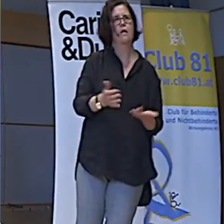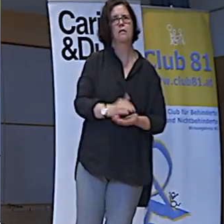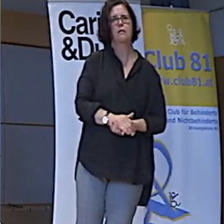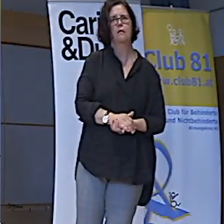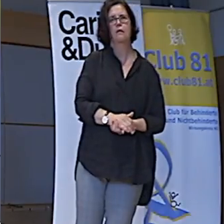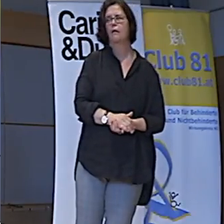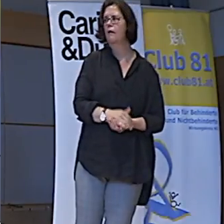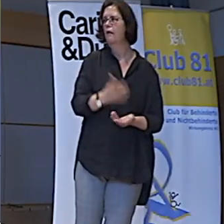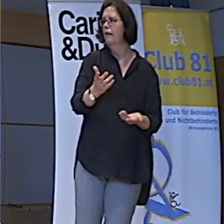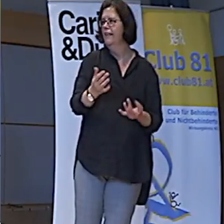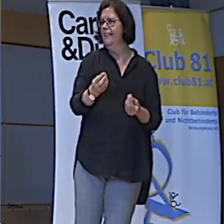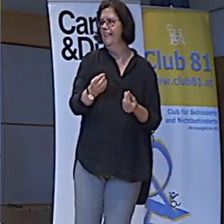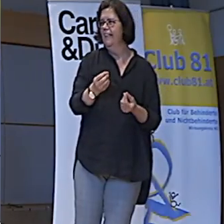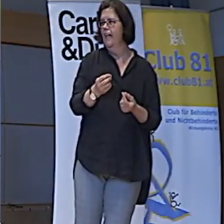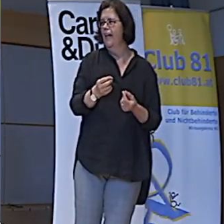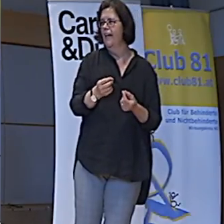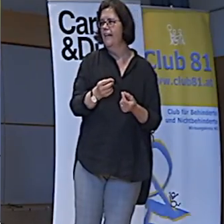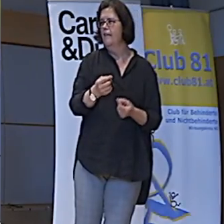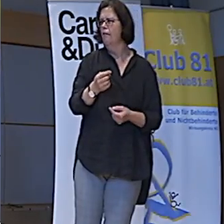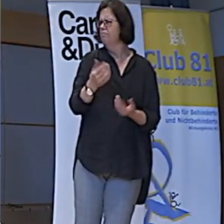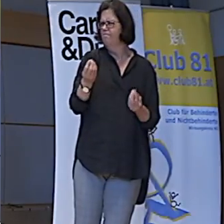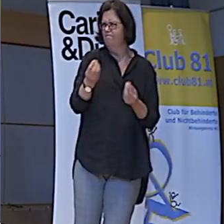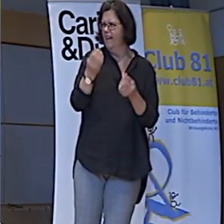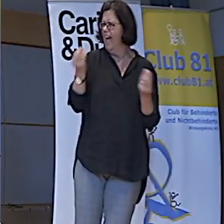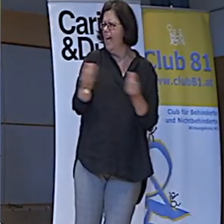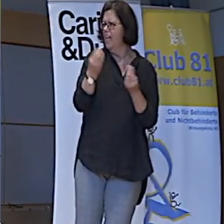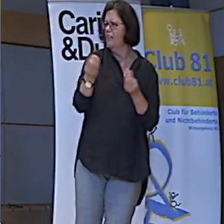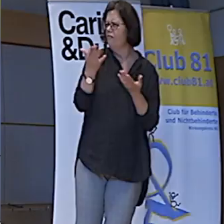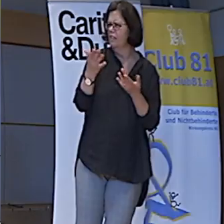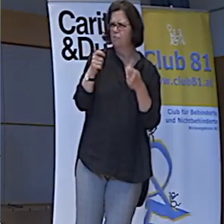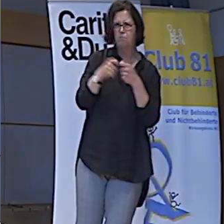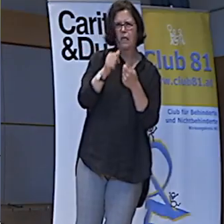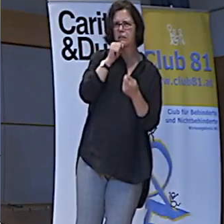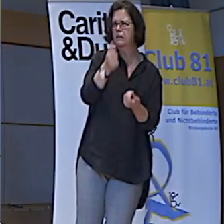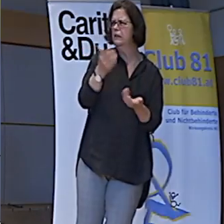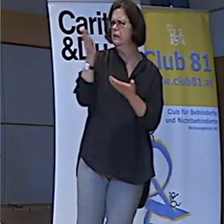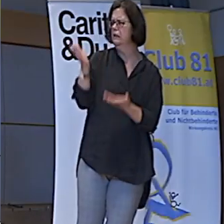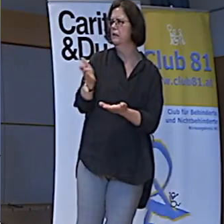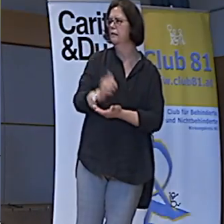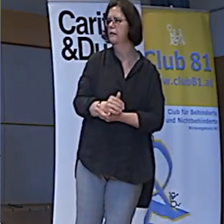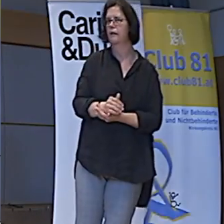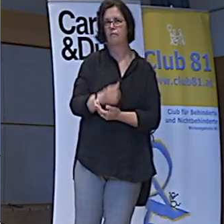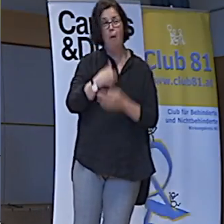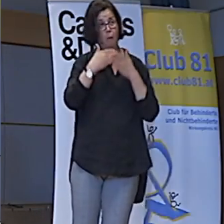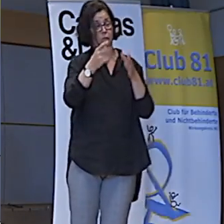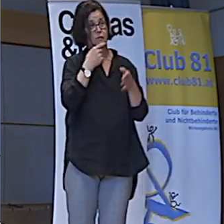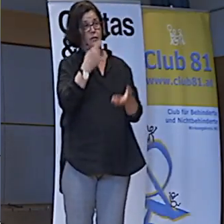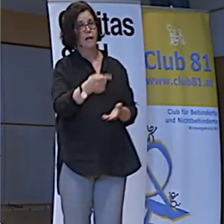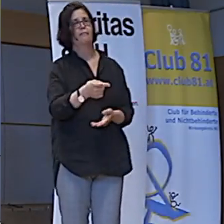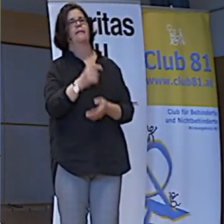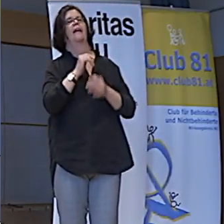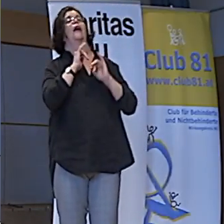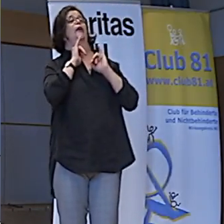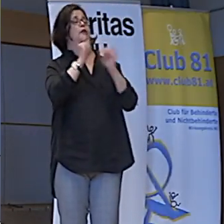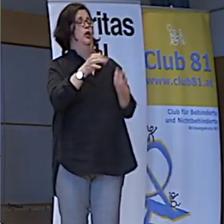Vielleicht kannst du die Finger noch nicht drauflegen, aber du weißt, Irgendwas hat zu mit Hyperderm. Ich sage euch so. Ja.